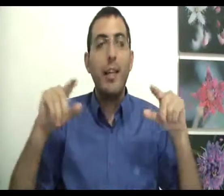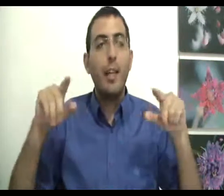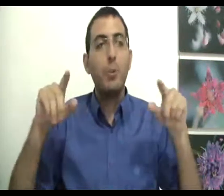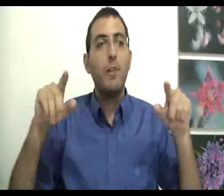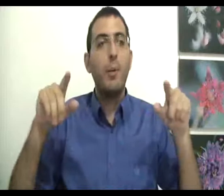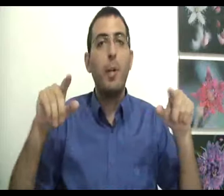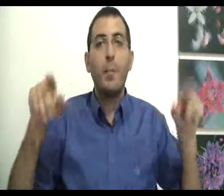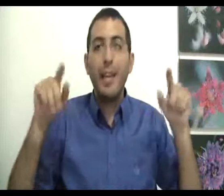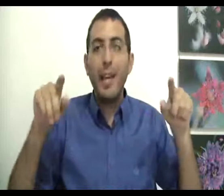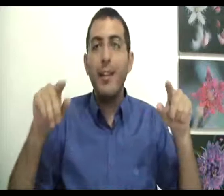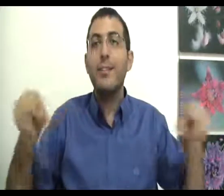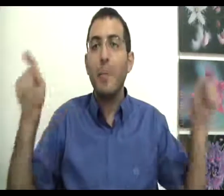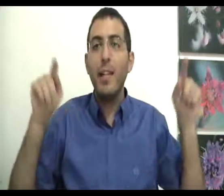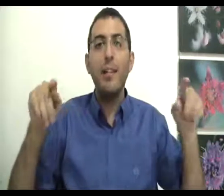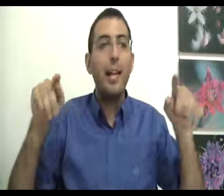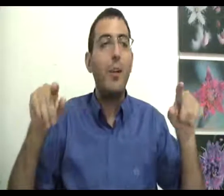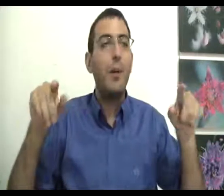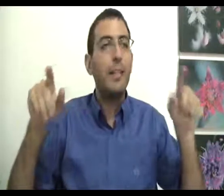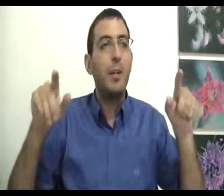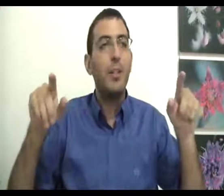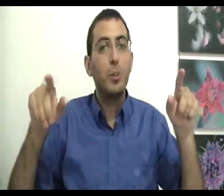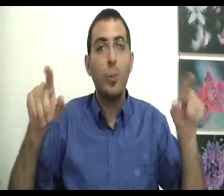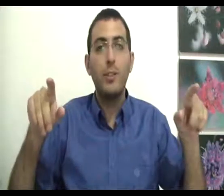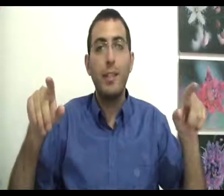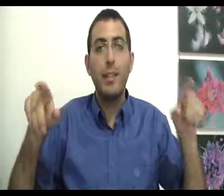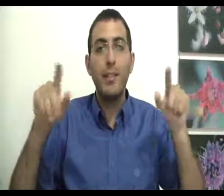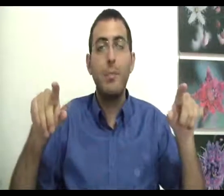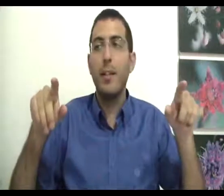על שום דבר בעולם, כי תמיד יהיה לו את מה שהוא רוצה ואני אסביר